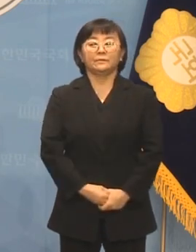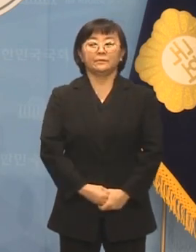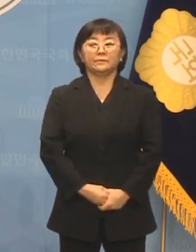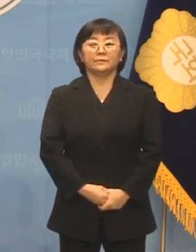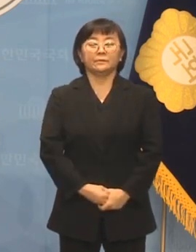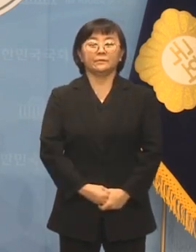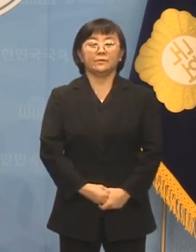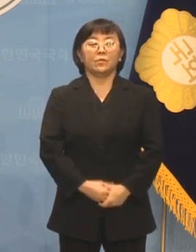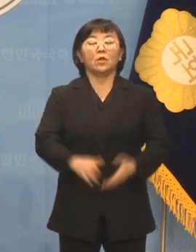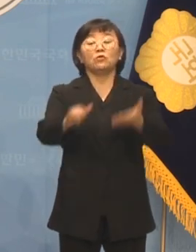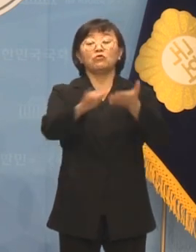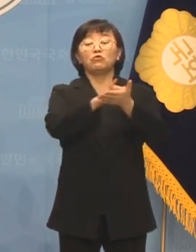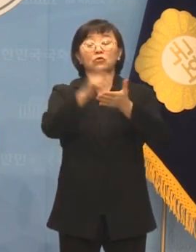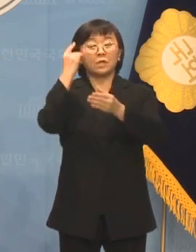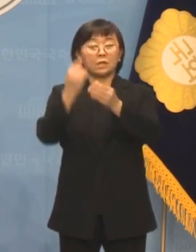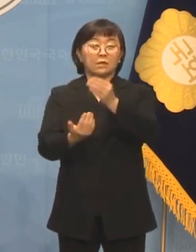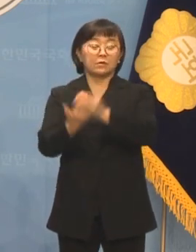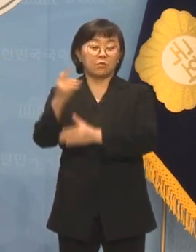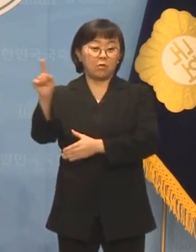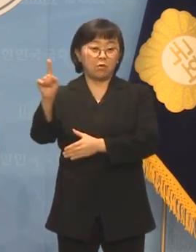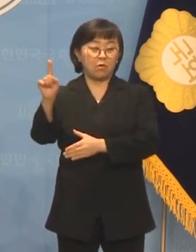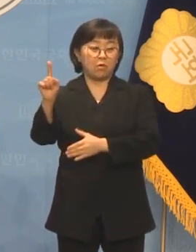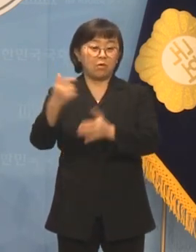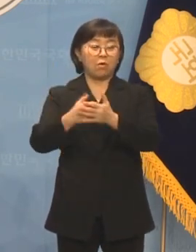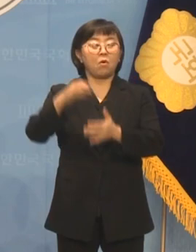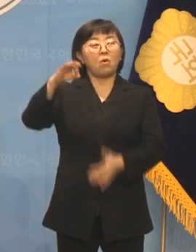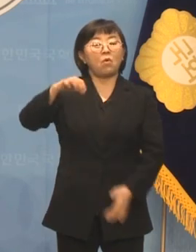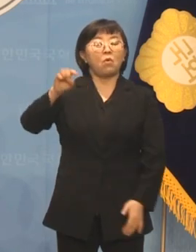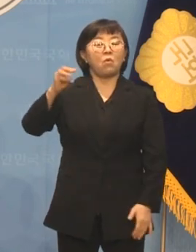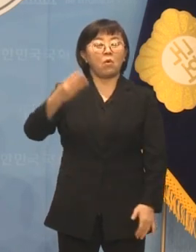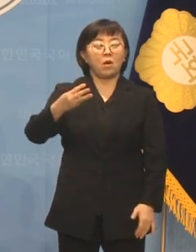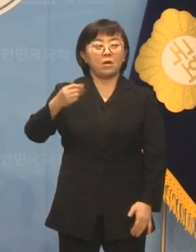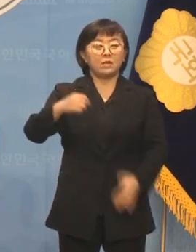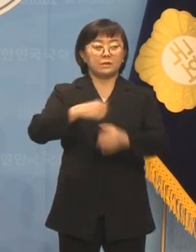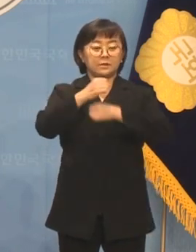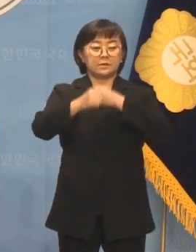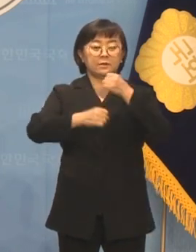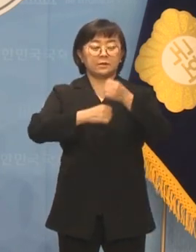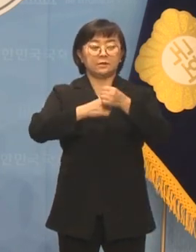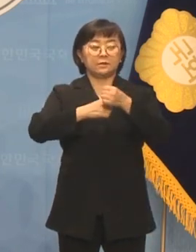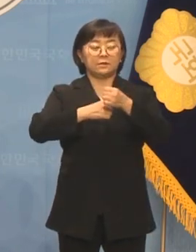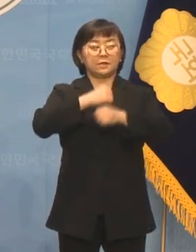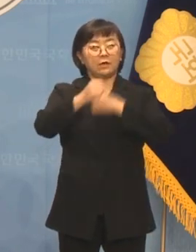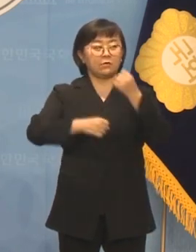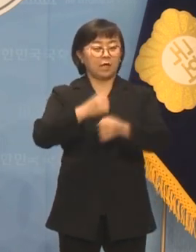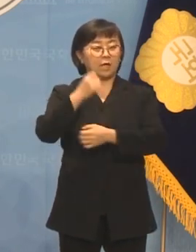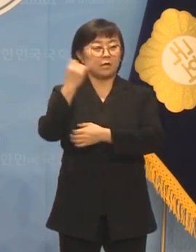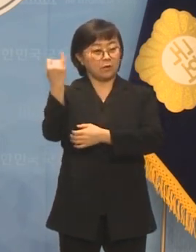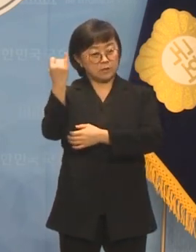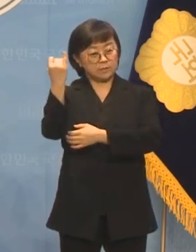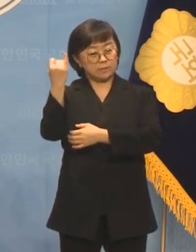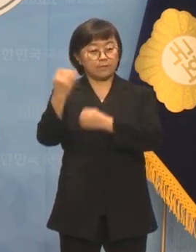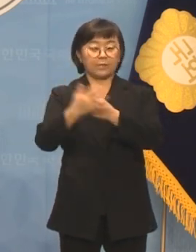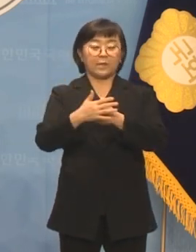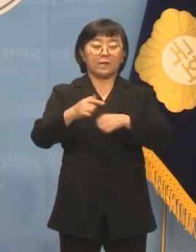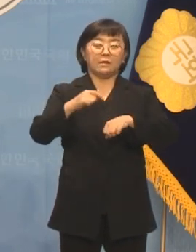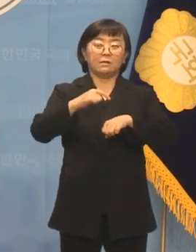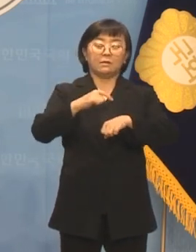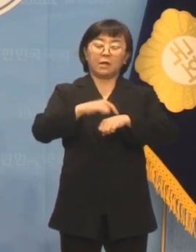뉴욕하면 떠오르는 것은 월스트리트, 자유의 여신상, 타임스 스퀘어,